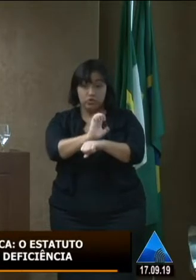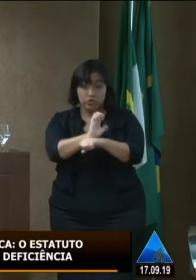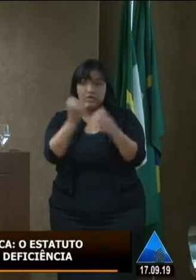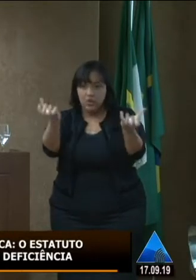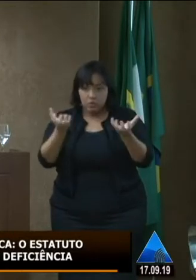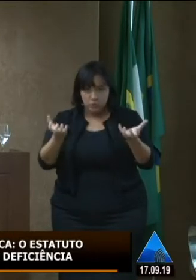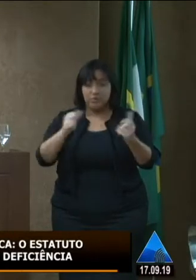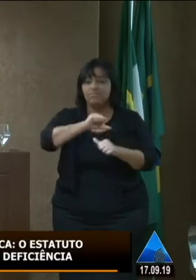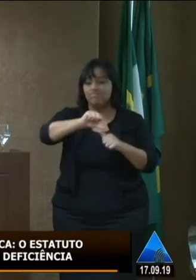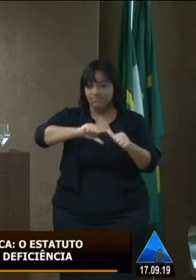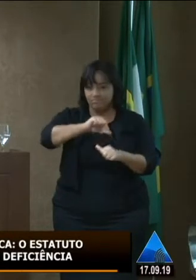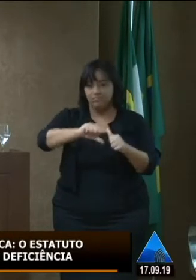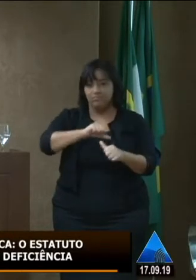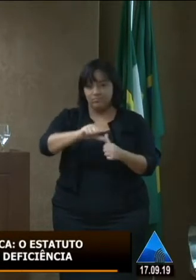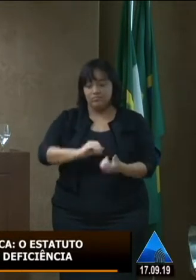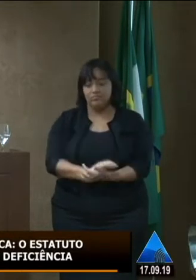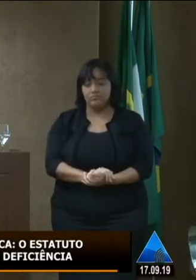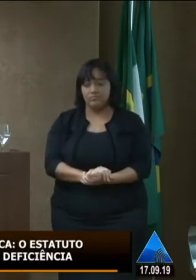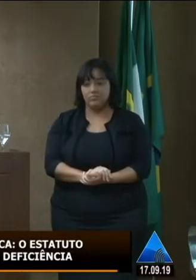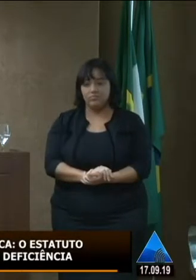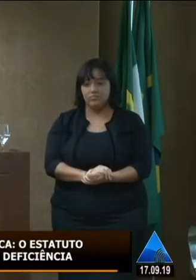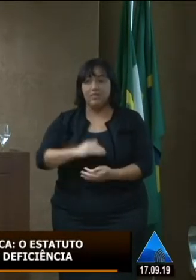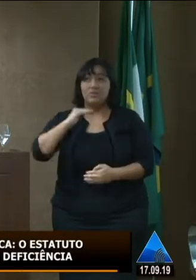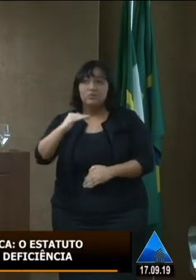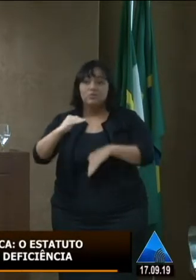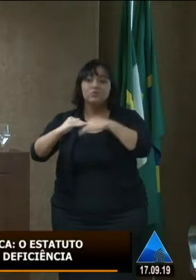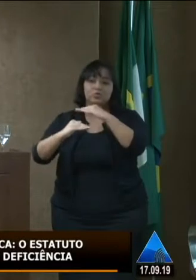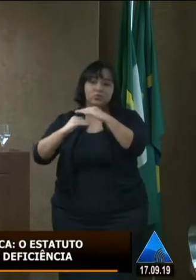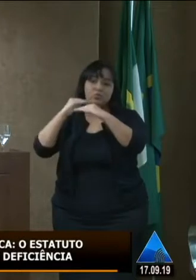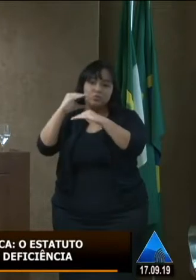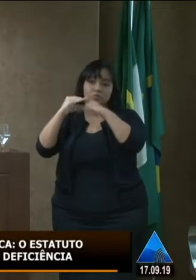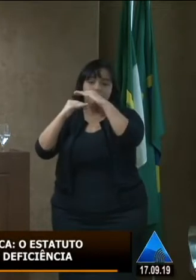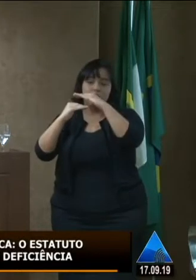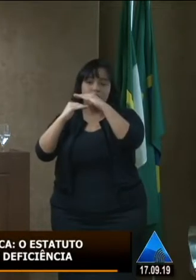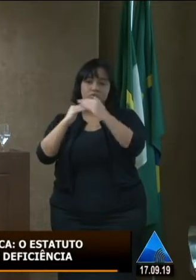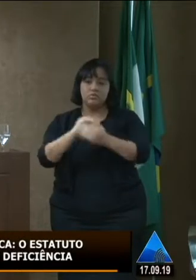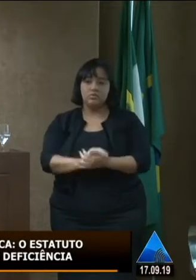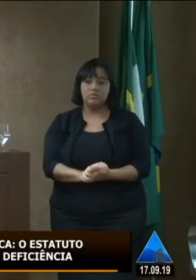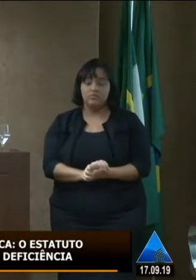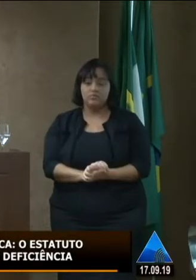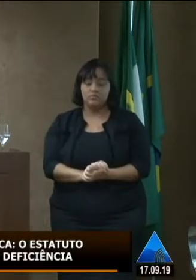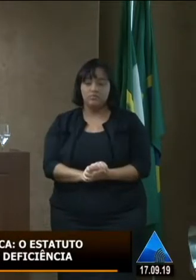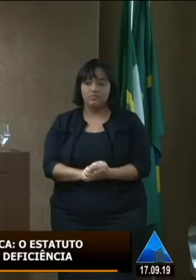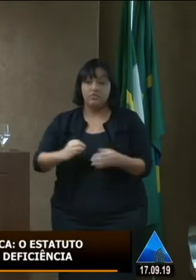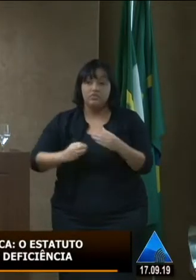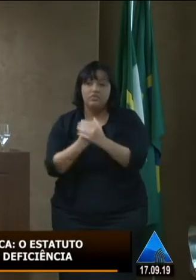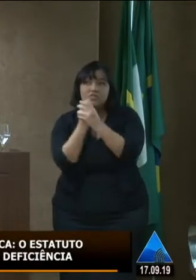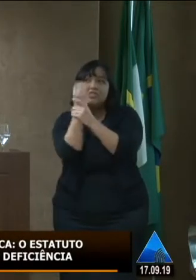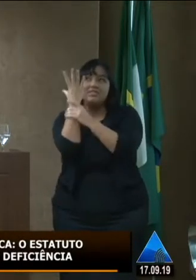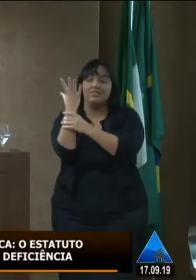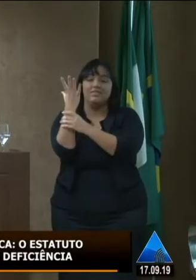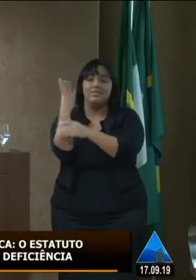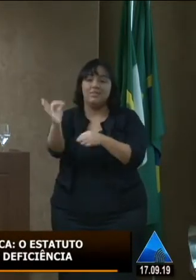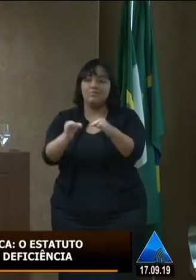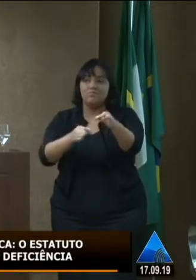sua atual gestão com a construção de uma secretaria que tem o dever de implementar um princípio